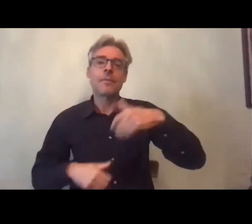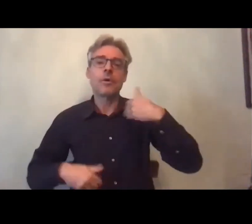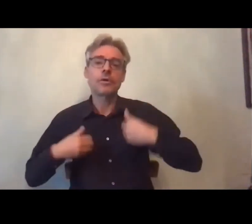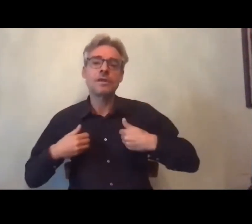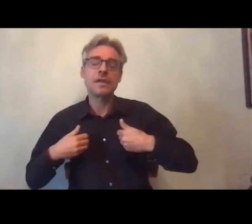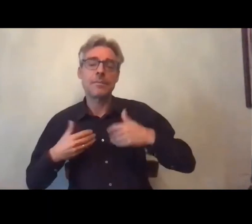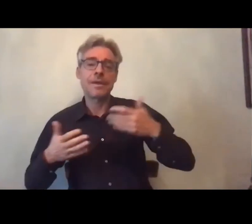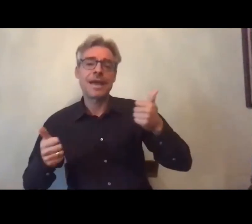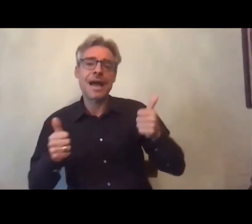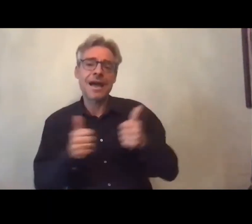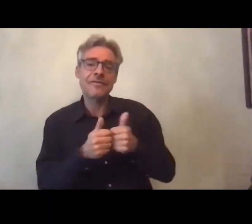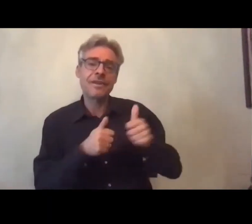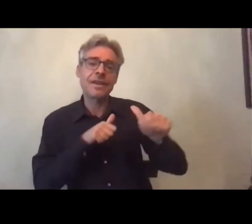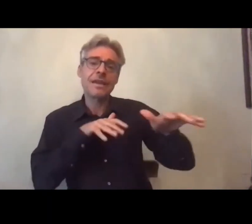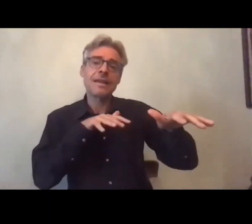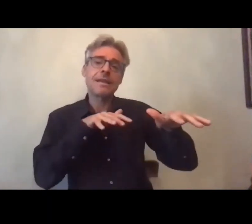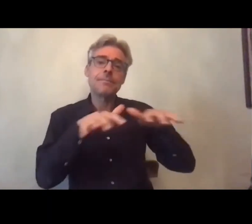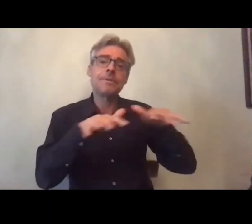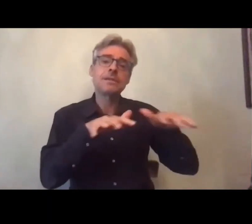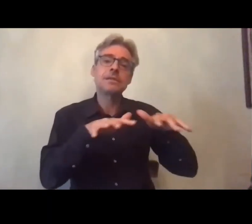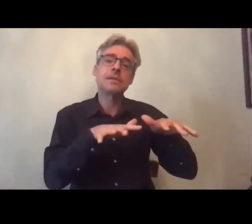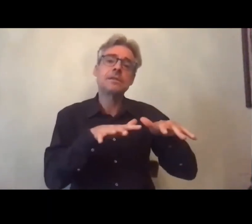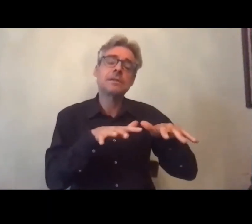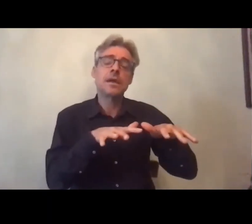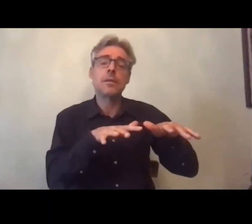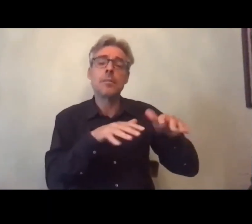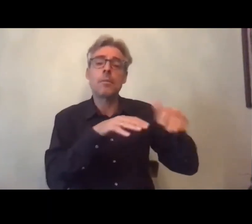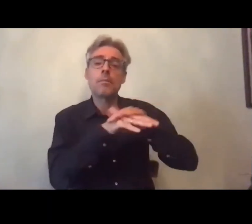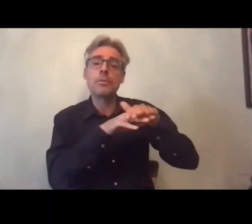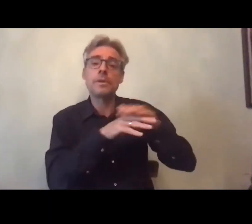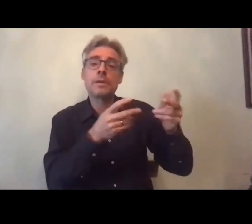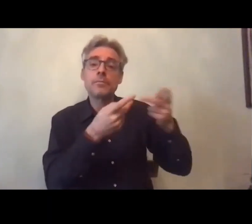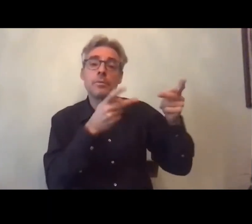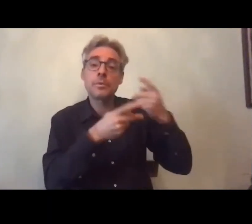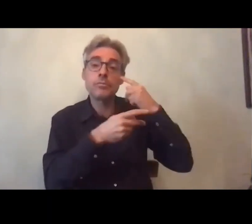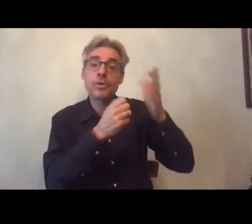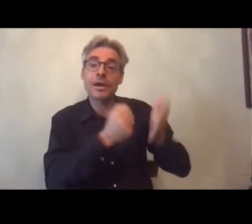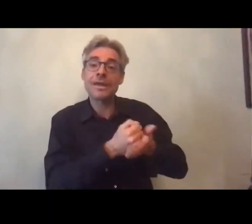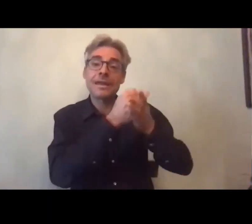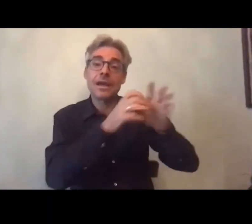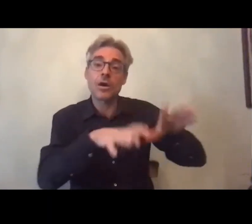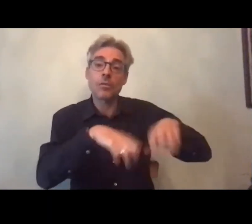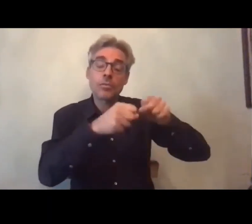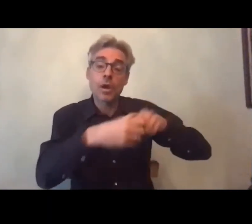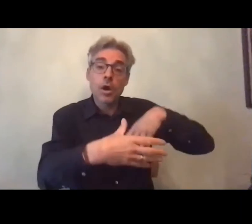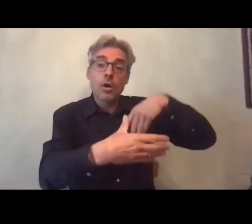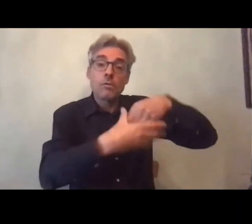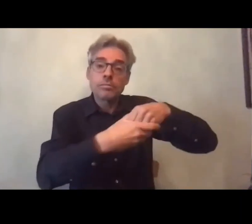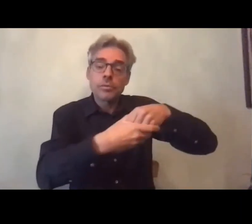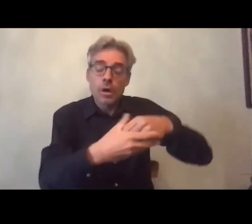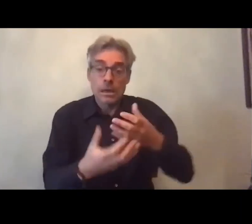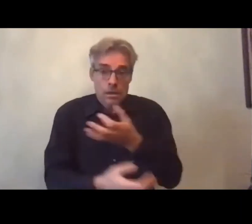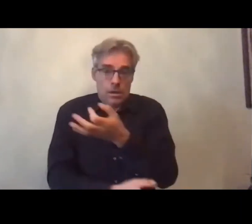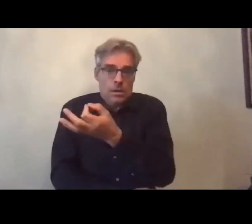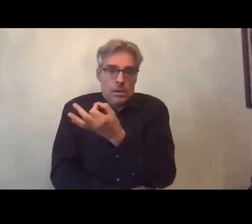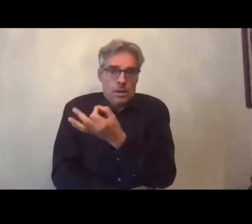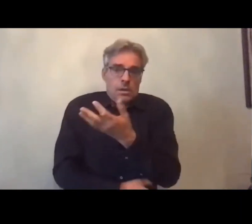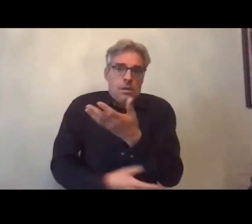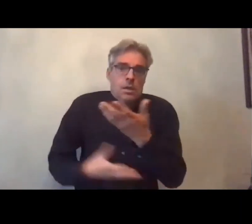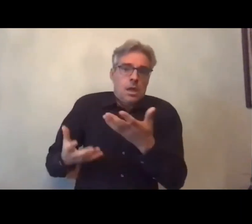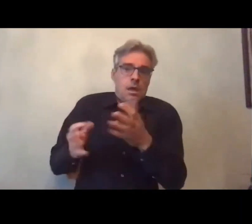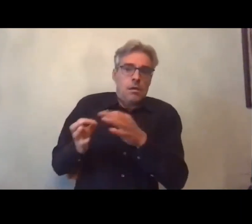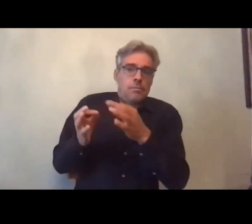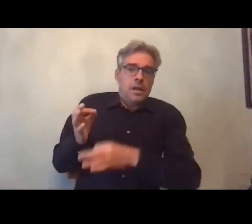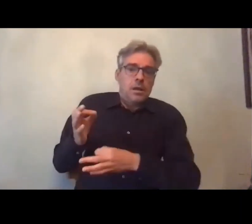aux différents dispositifs des politiques de l'emploi nous dit à la fois des choses générales sur les